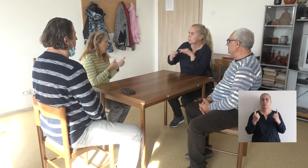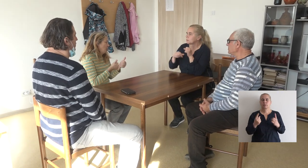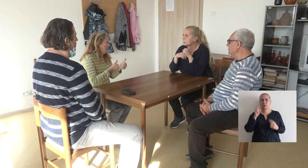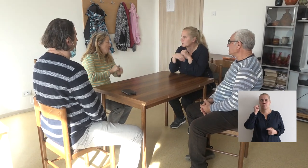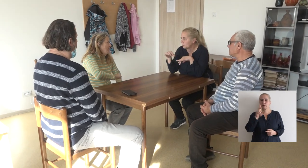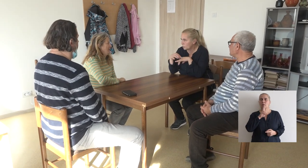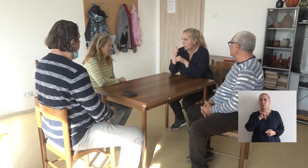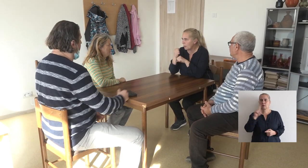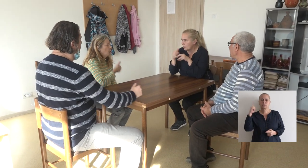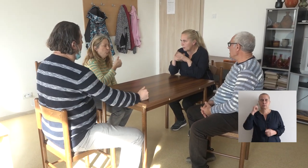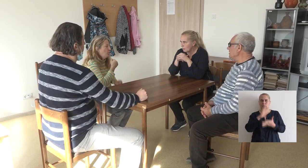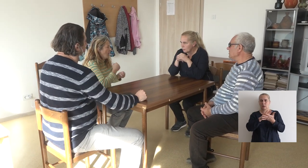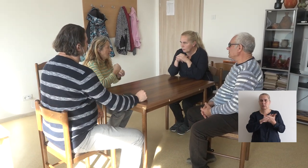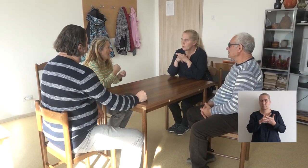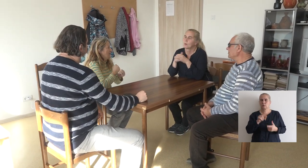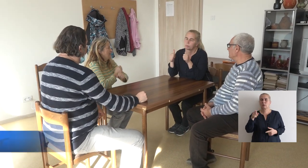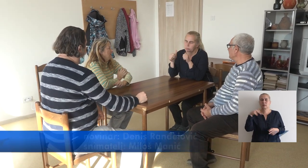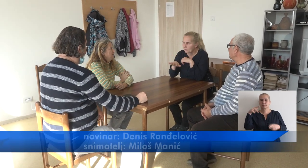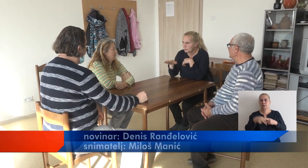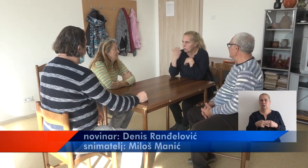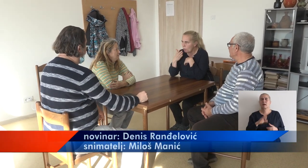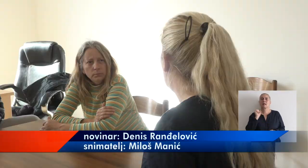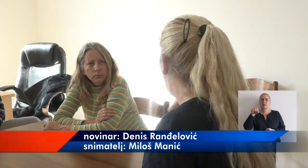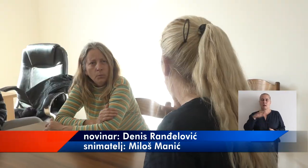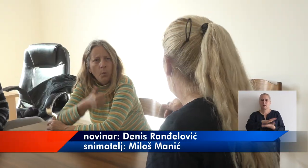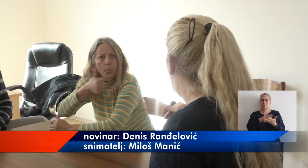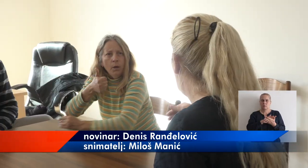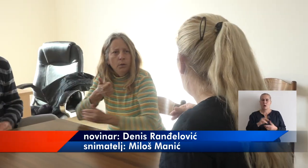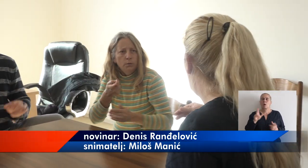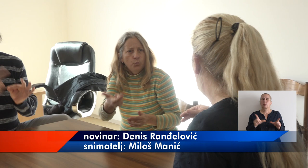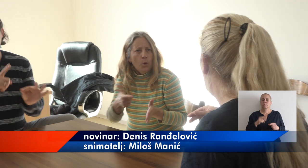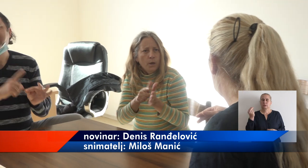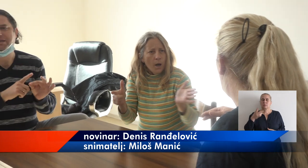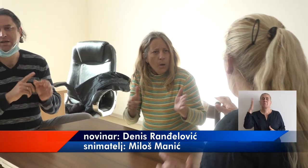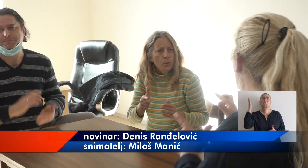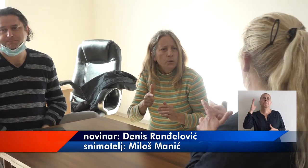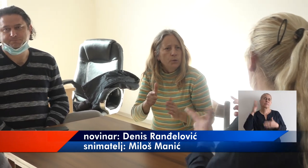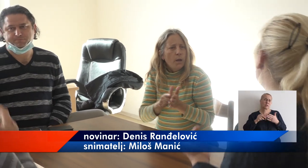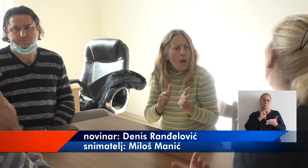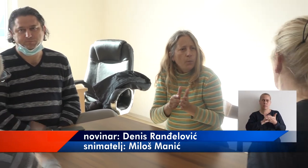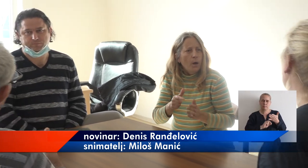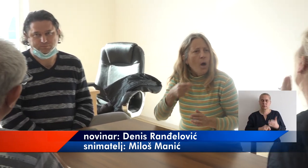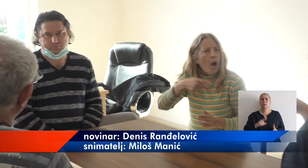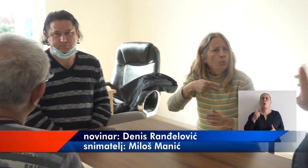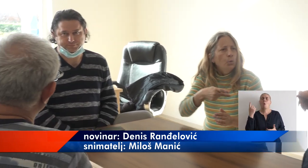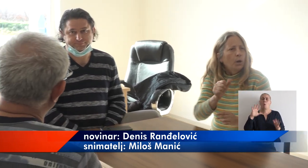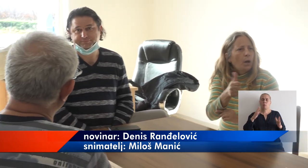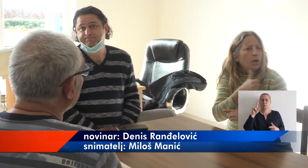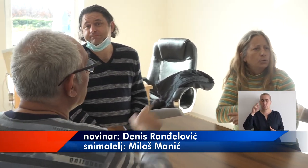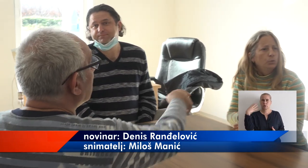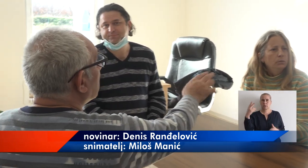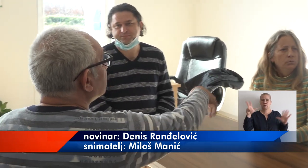Postoje ljudi koji ne čuju razgovor, ali to ih ne sprečava da razgovaraju. U Srbiji je prema poslednjem popisu